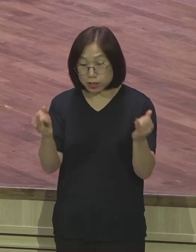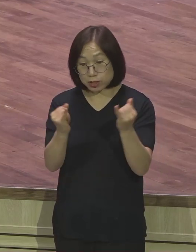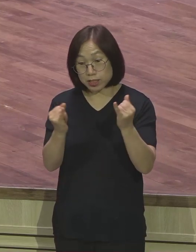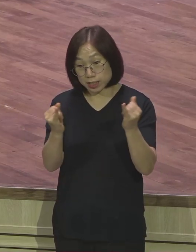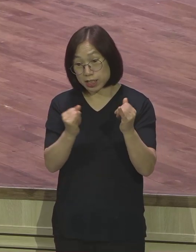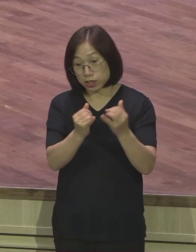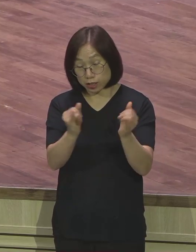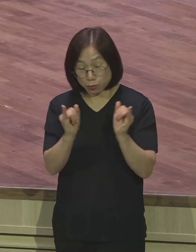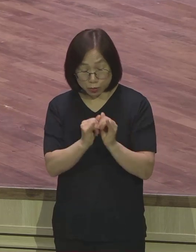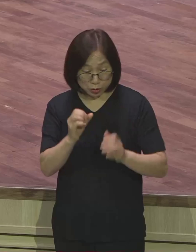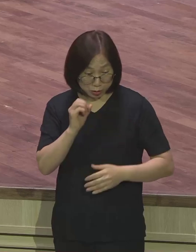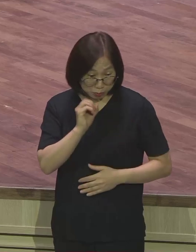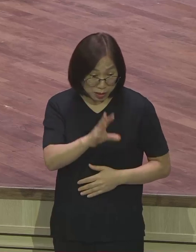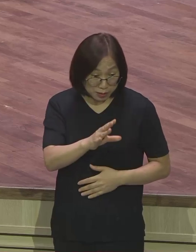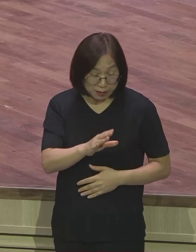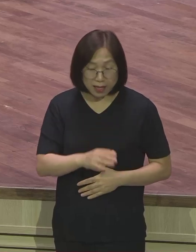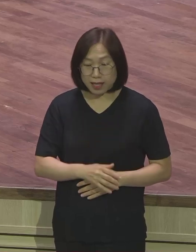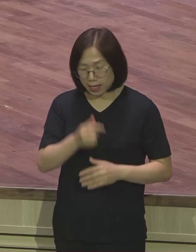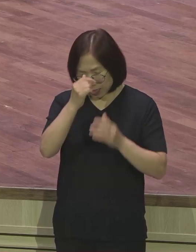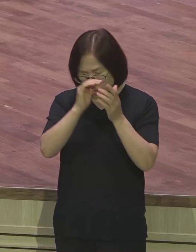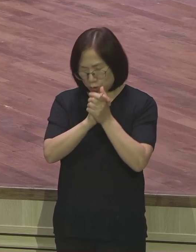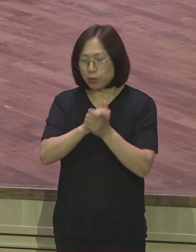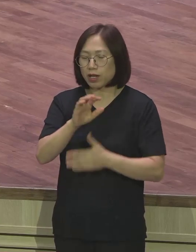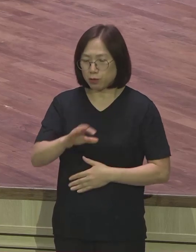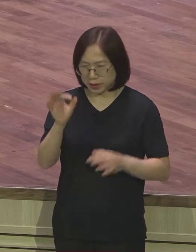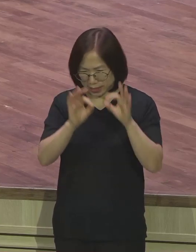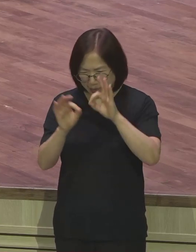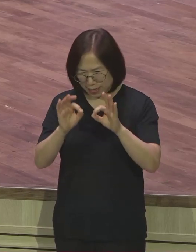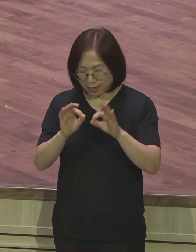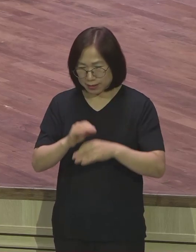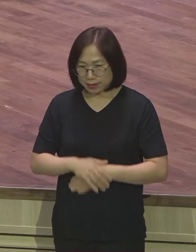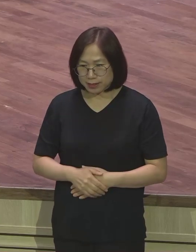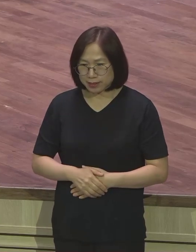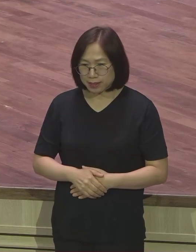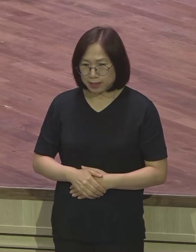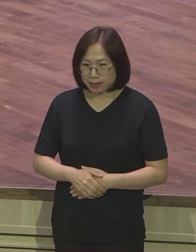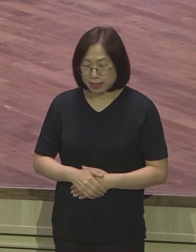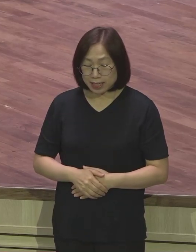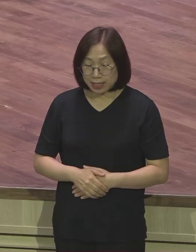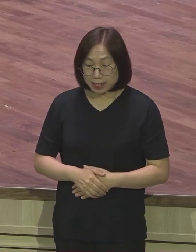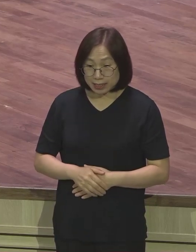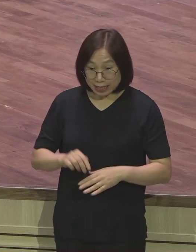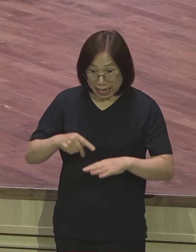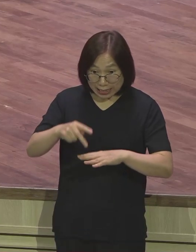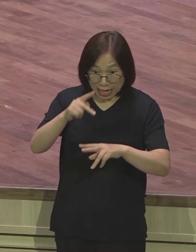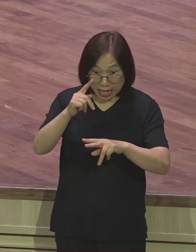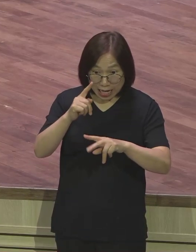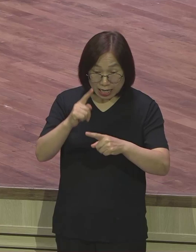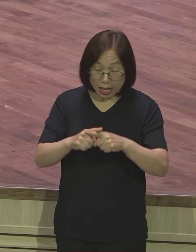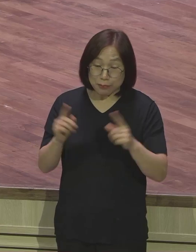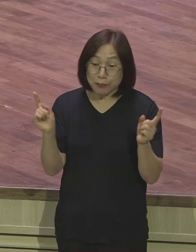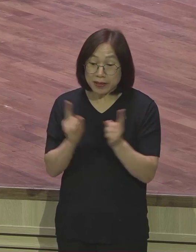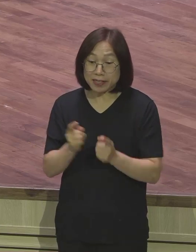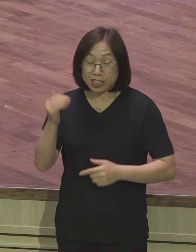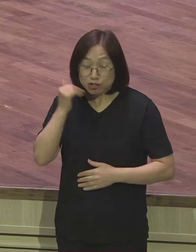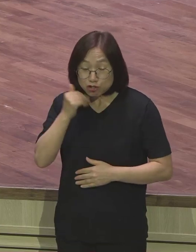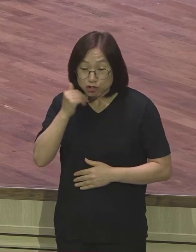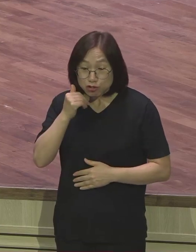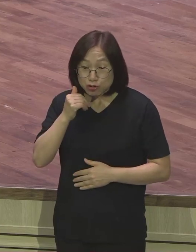기도할 곳을 찾았다는 거죠 그 기도할 곳을 찾으러 가다가 누구를 만납니까 빌리포